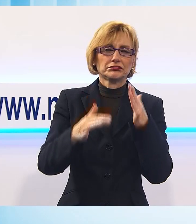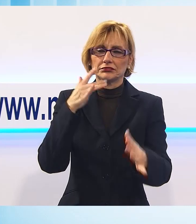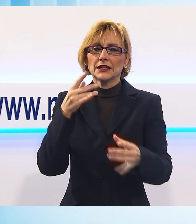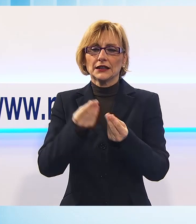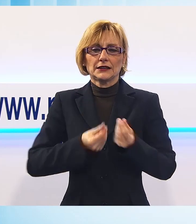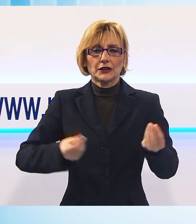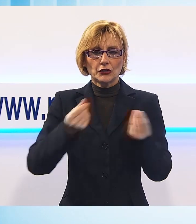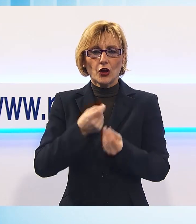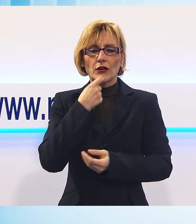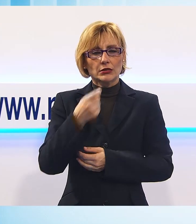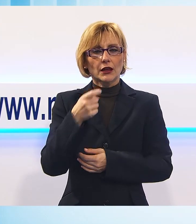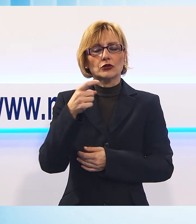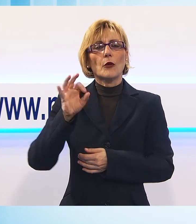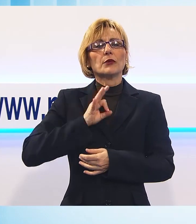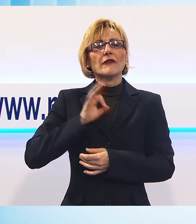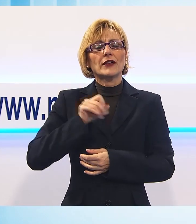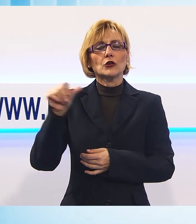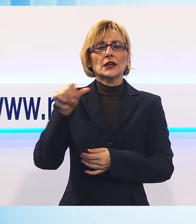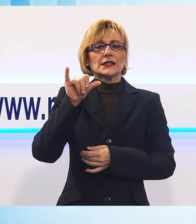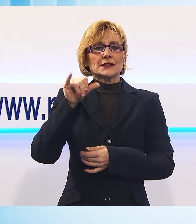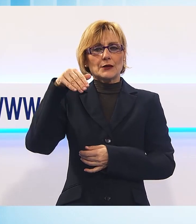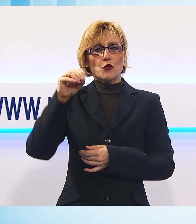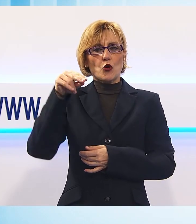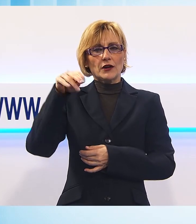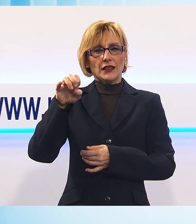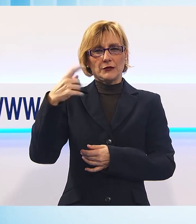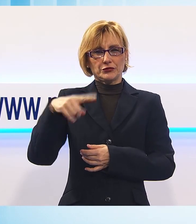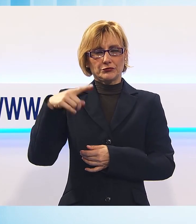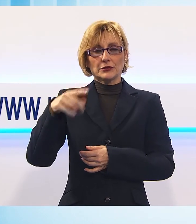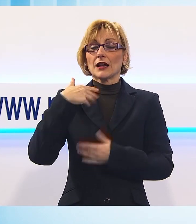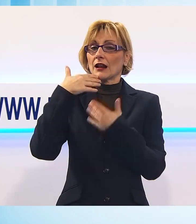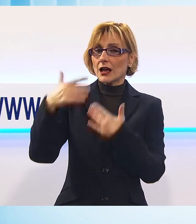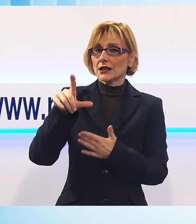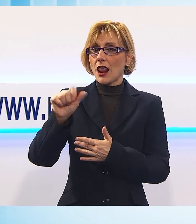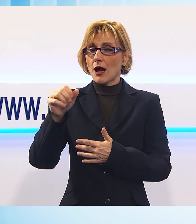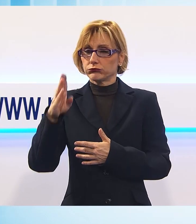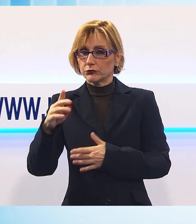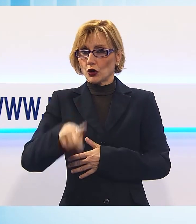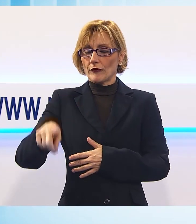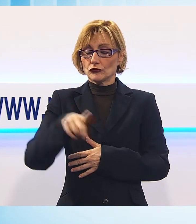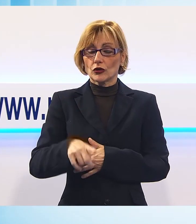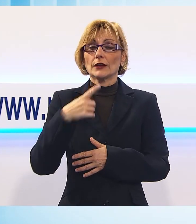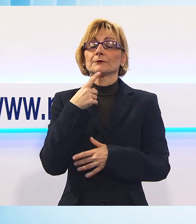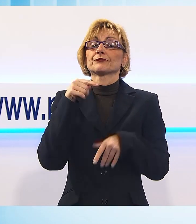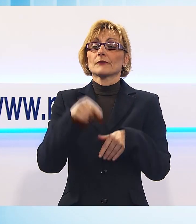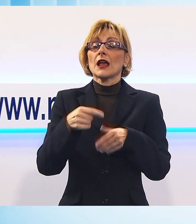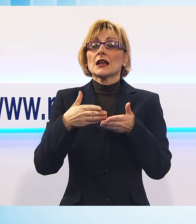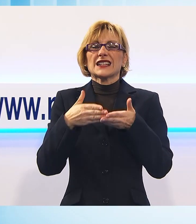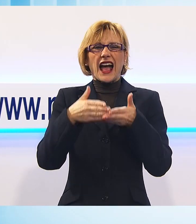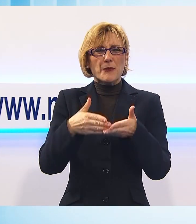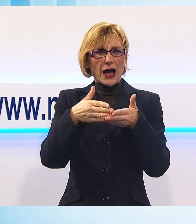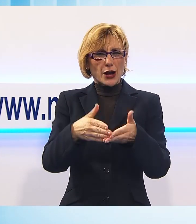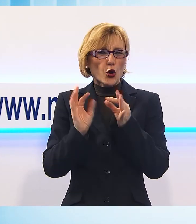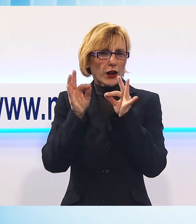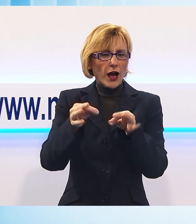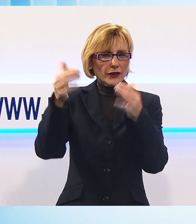Prefetto Maria Laura Simonetti, grazie anche al Lab Provinciale. La drastica riduzione degli sbarchi ha ora consentito di raggiungere l